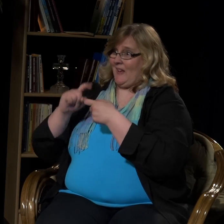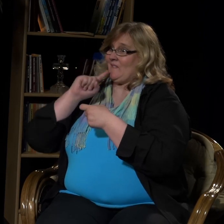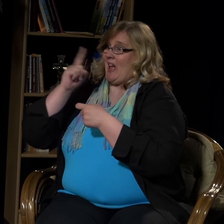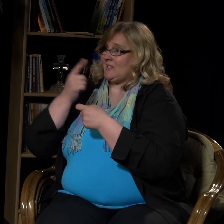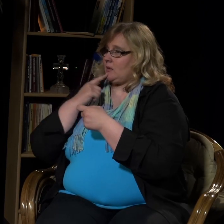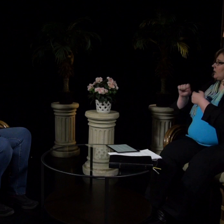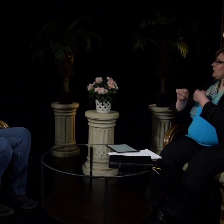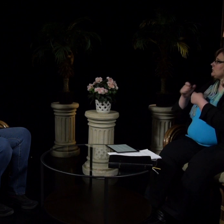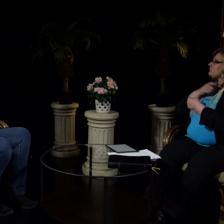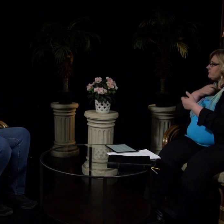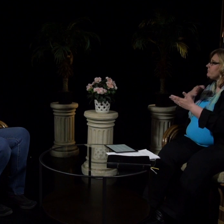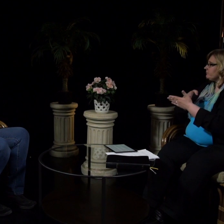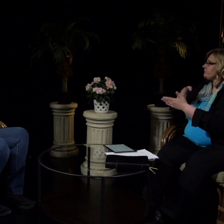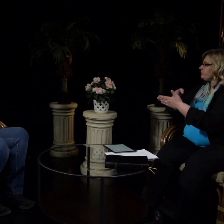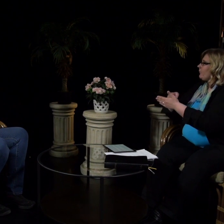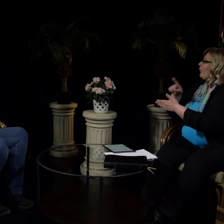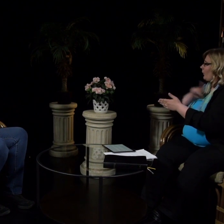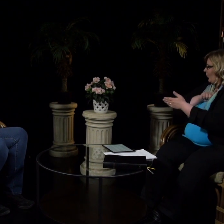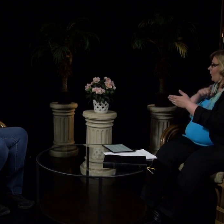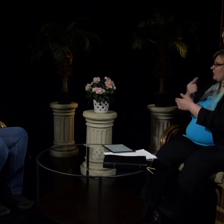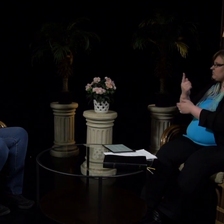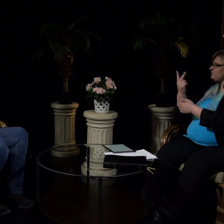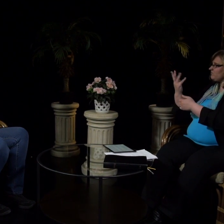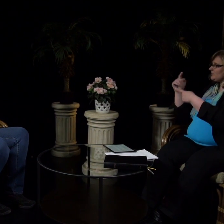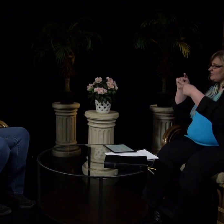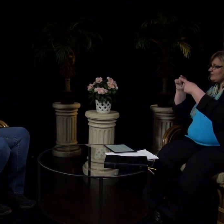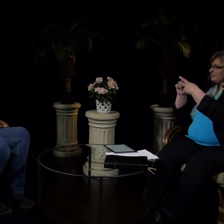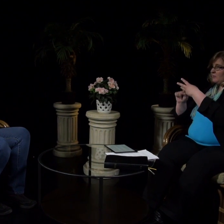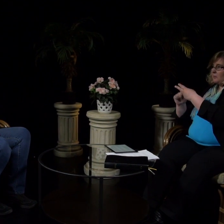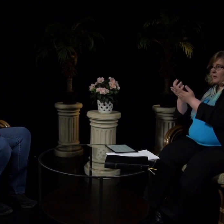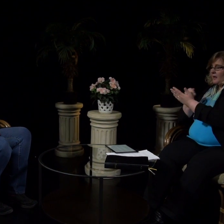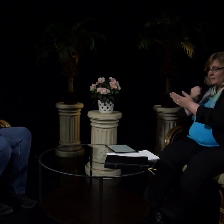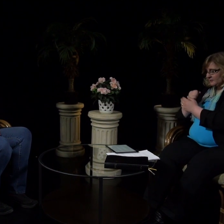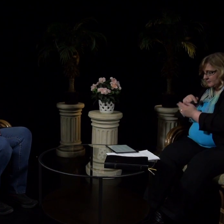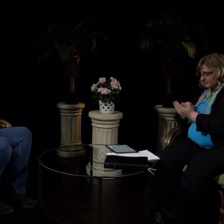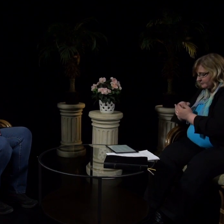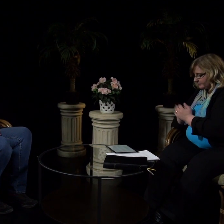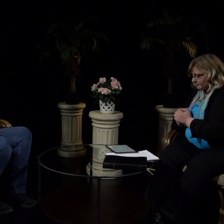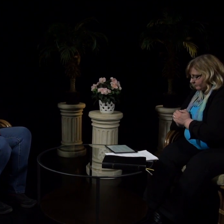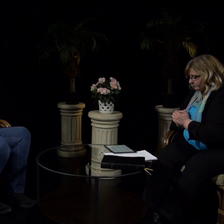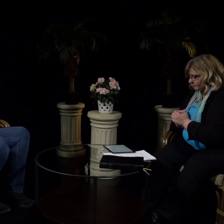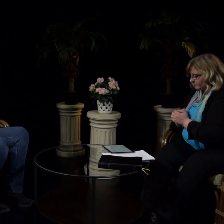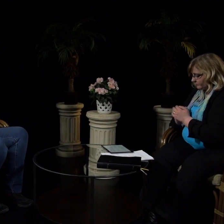Mutta se, että rukouksen vastauksen saamiselle saattaa olla esteitä.